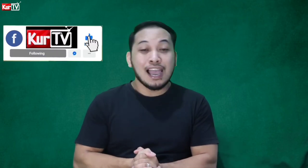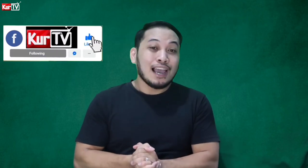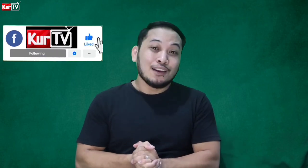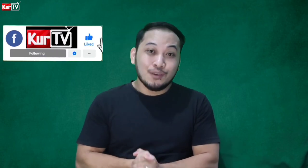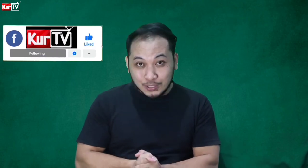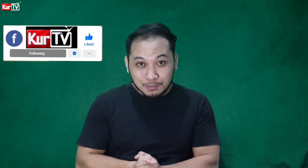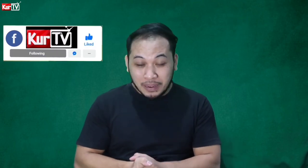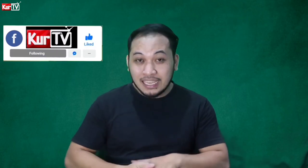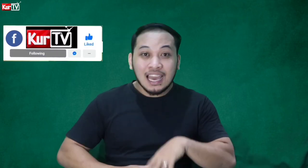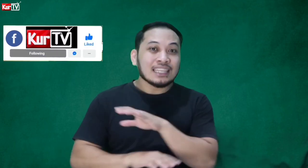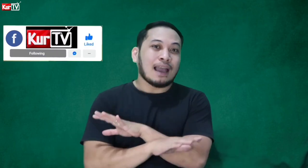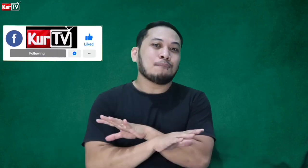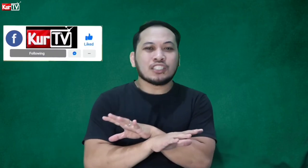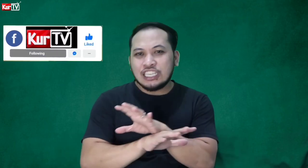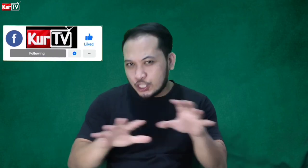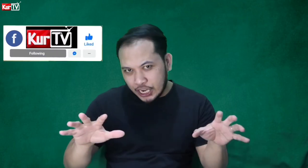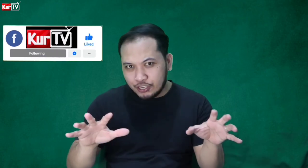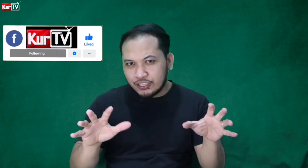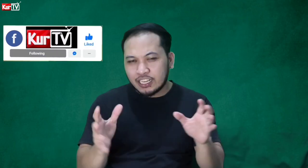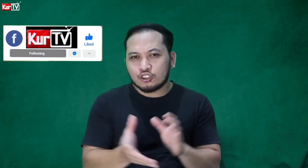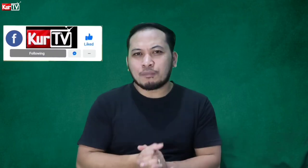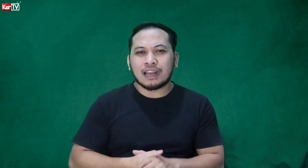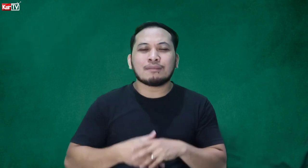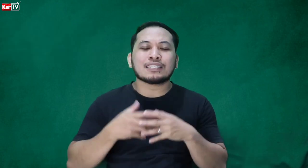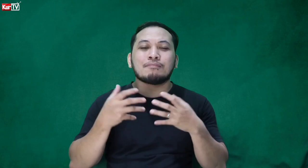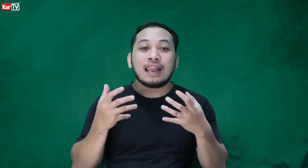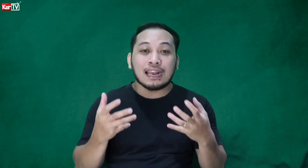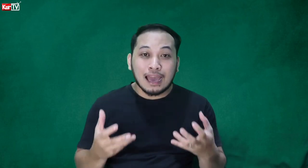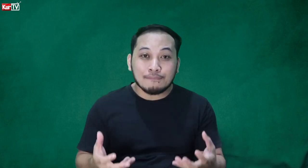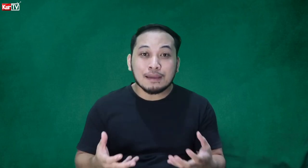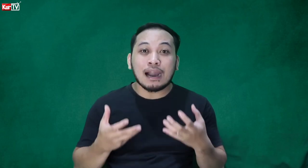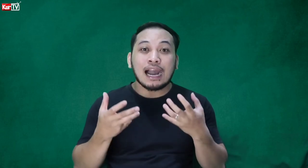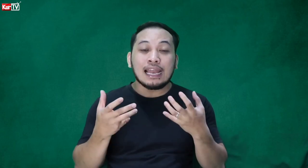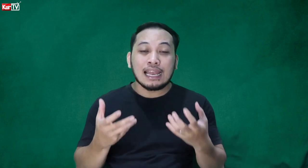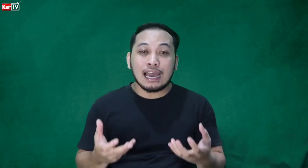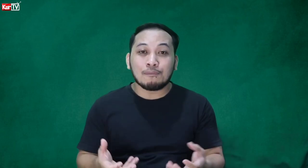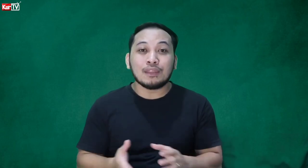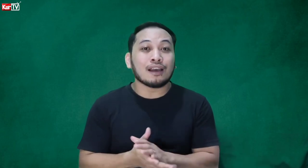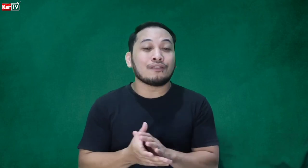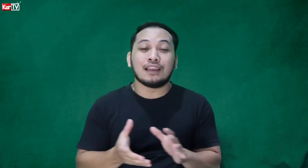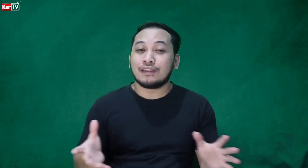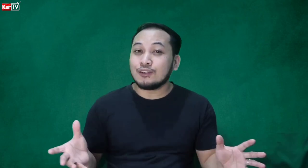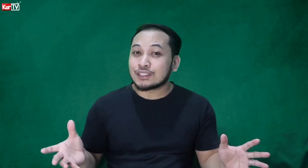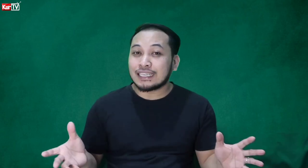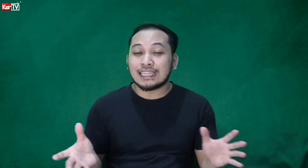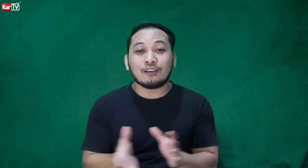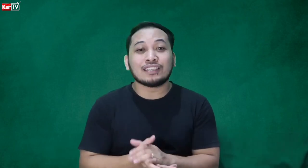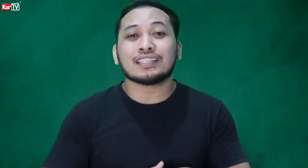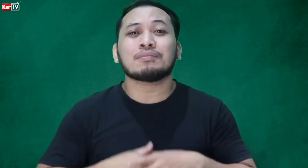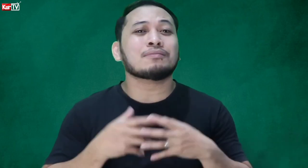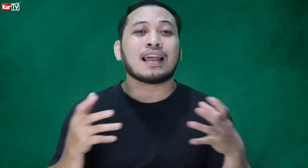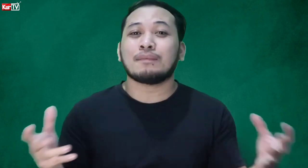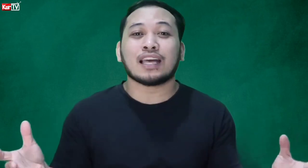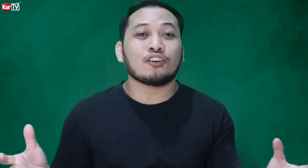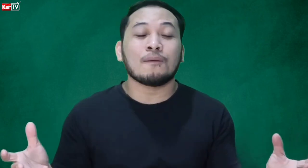newsfeed. Tapos, i-share nyo na rin ito para mas maraming makaalam ng Pilipino sign language at mas marami tayong